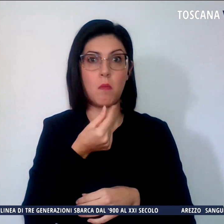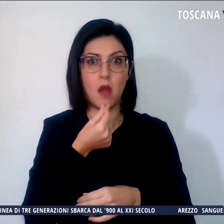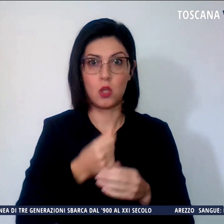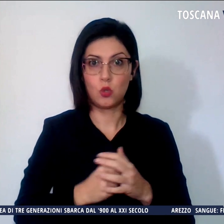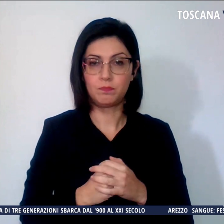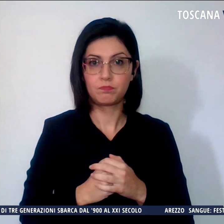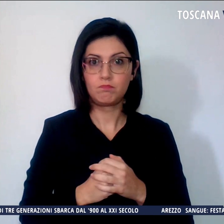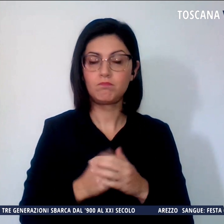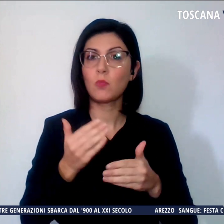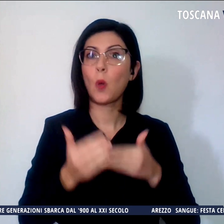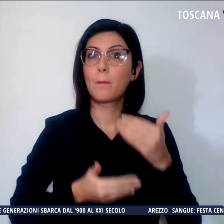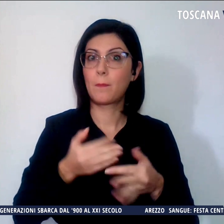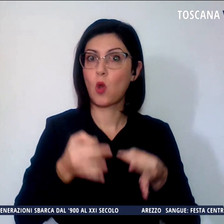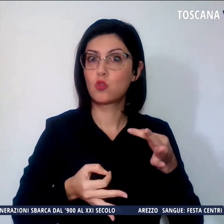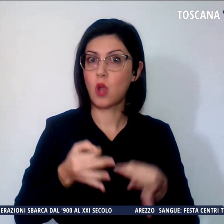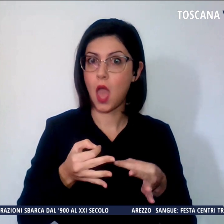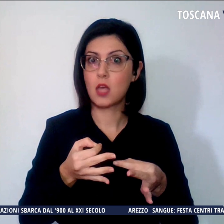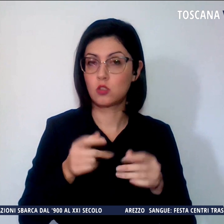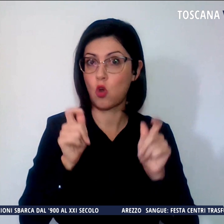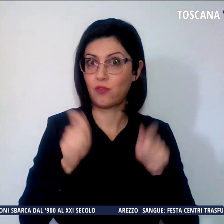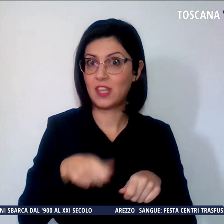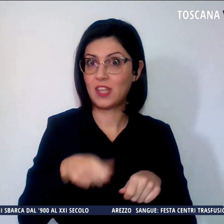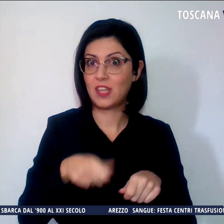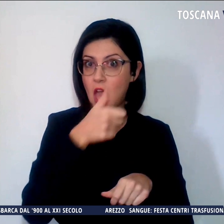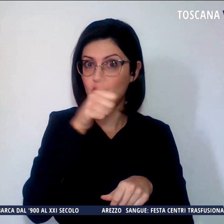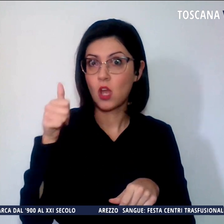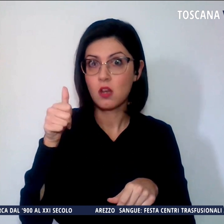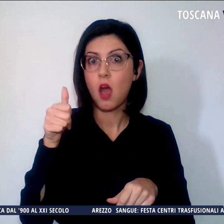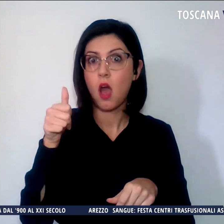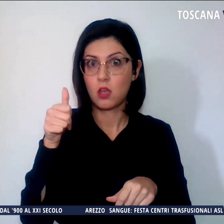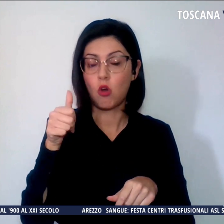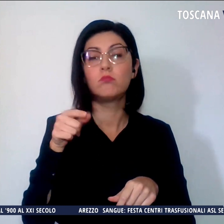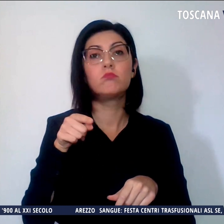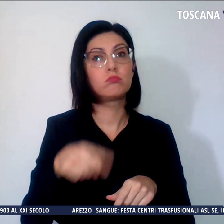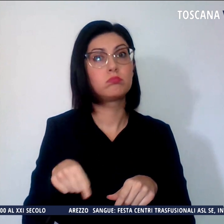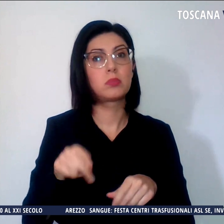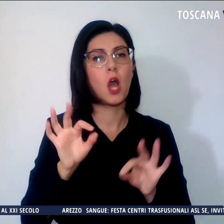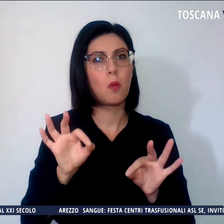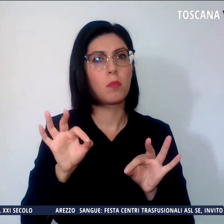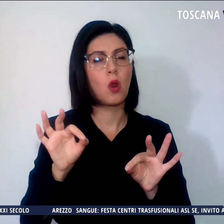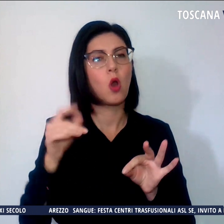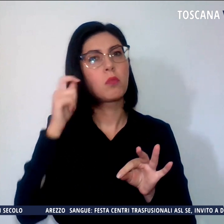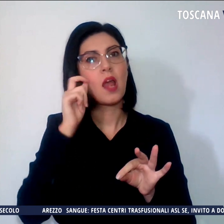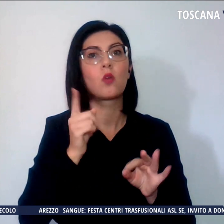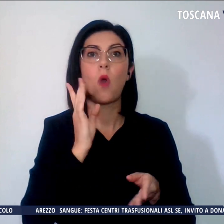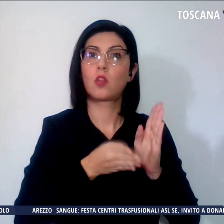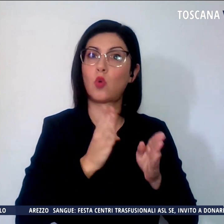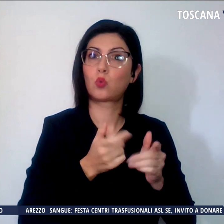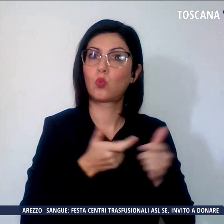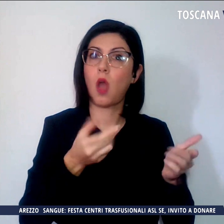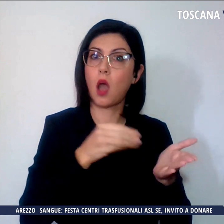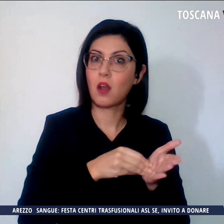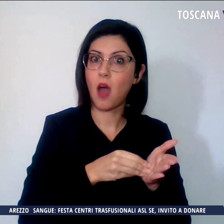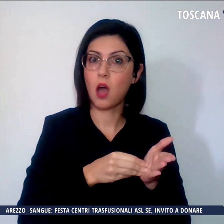processo, che si aprirà a gennaio, devono rispondere di tortura aggravata, violenza di